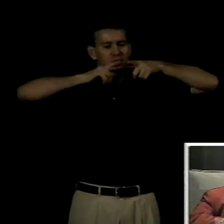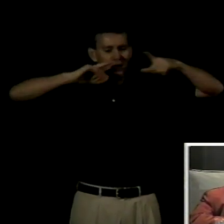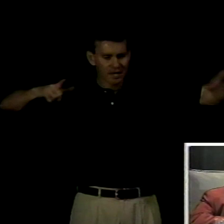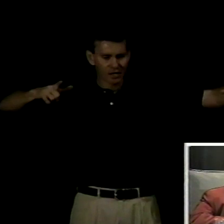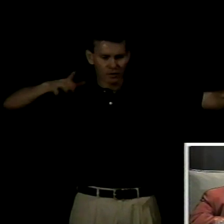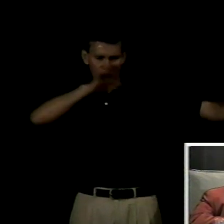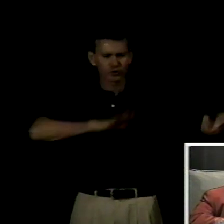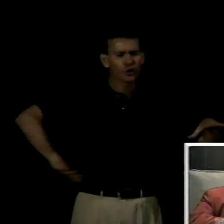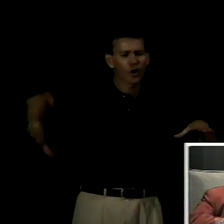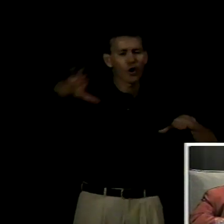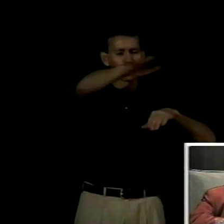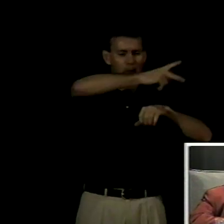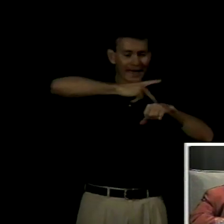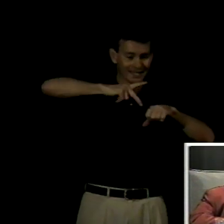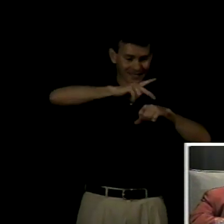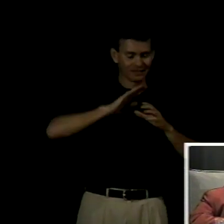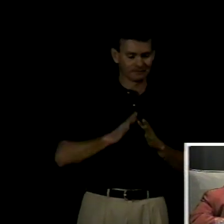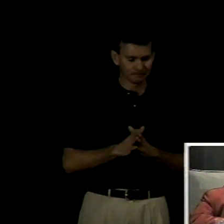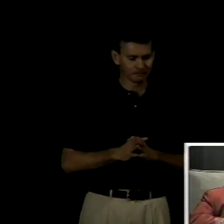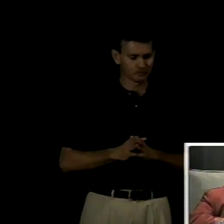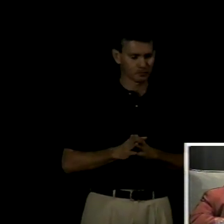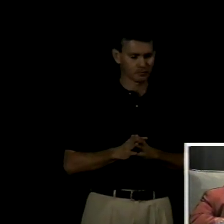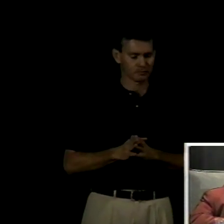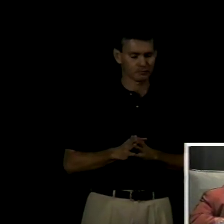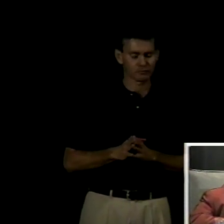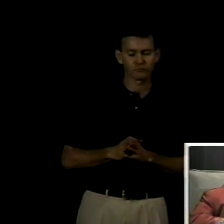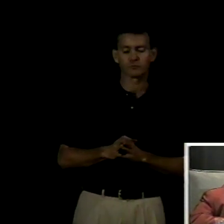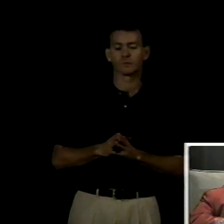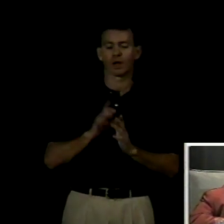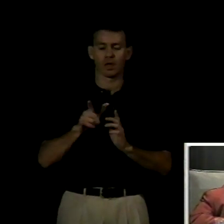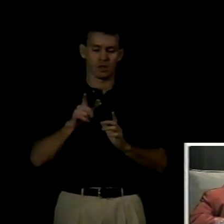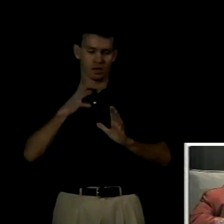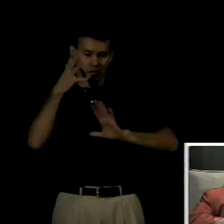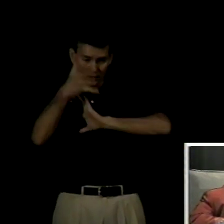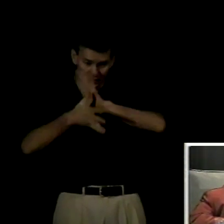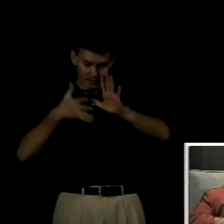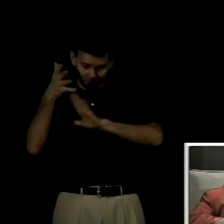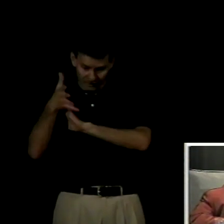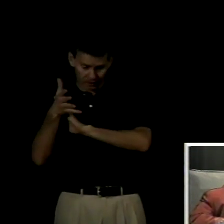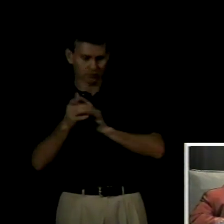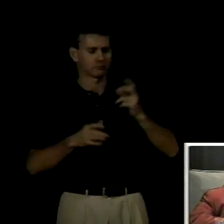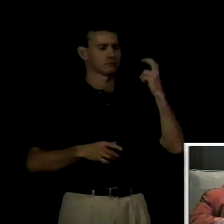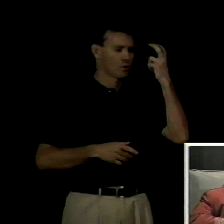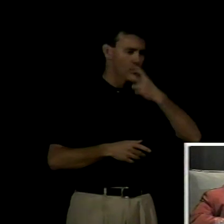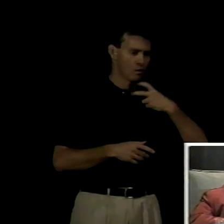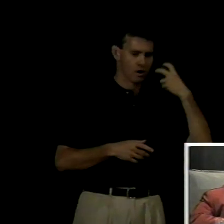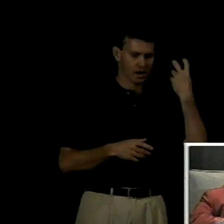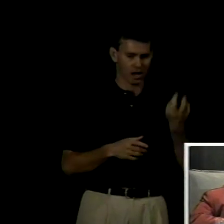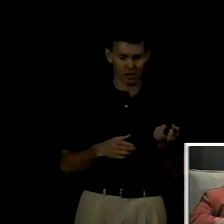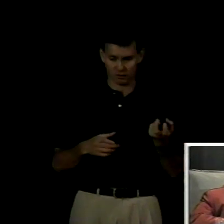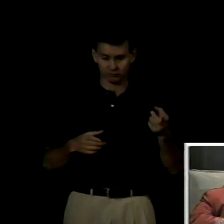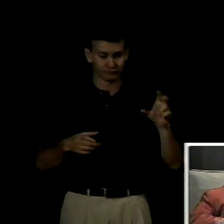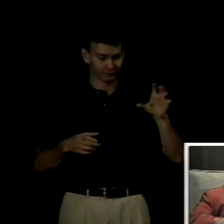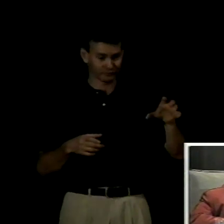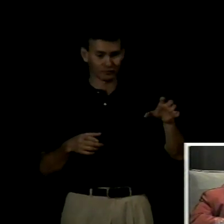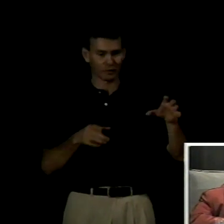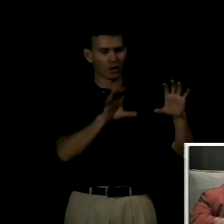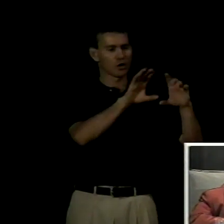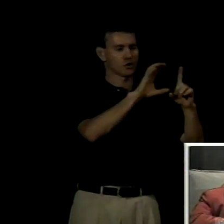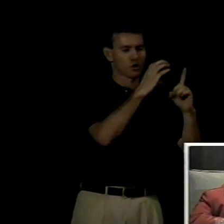en la necesidad de que la lengua de señas y la lengua oral y sus culturas y comunidades logren alcanzar